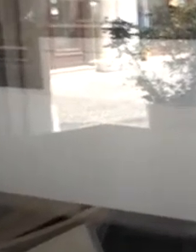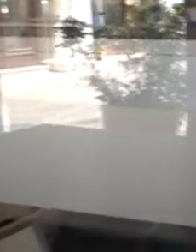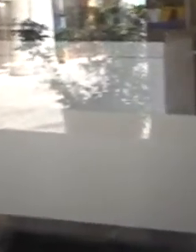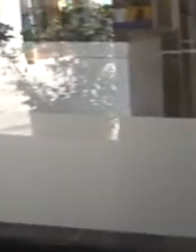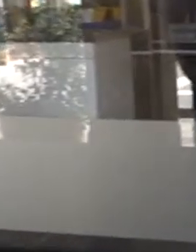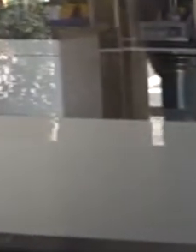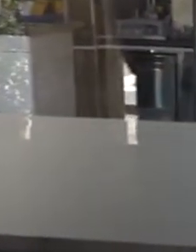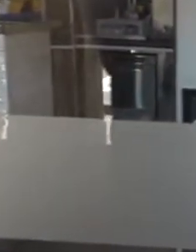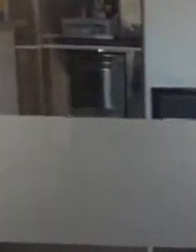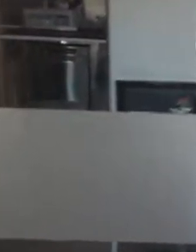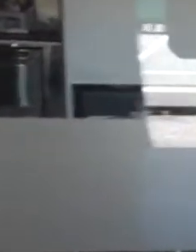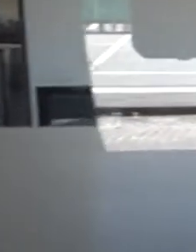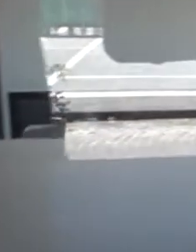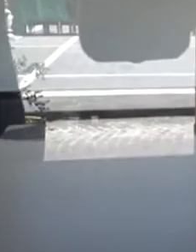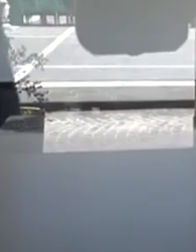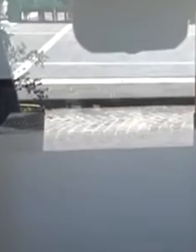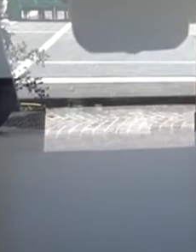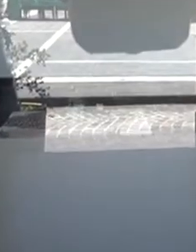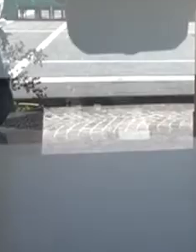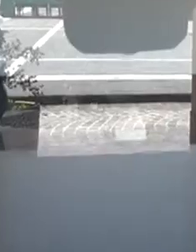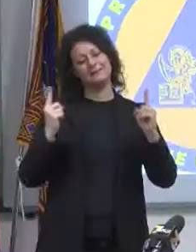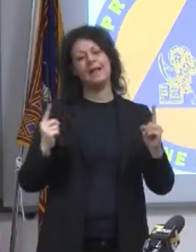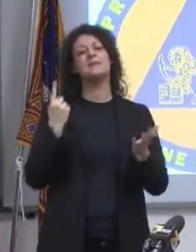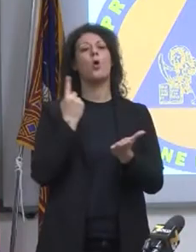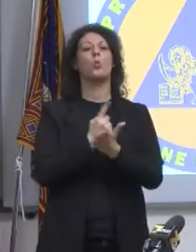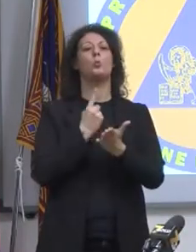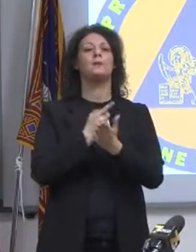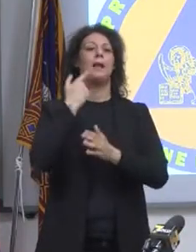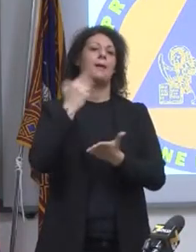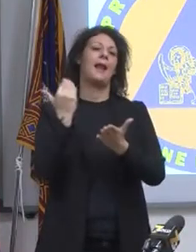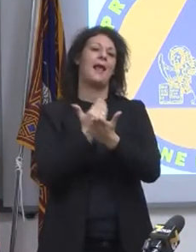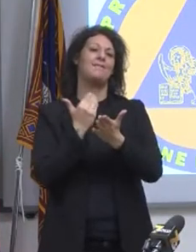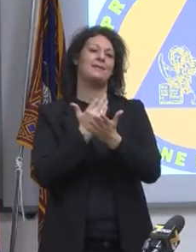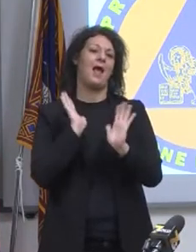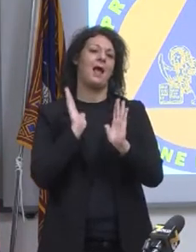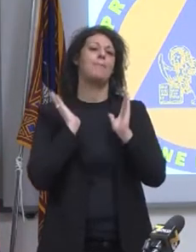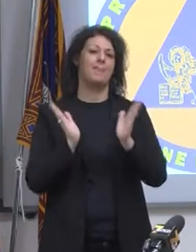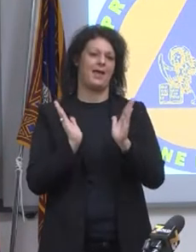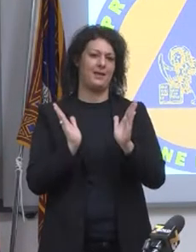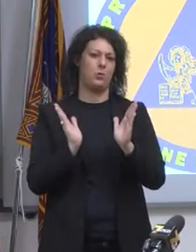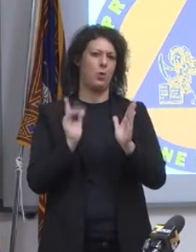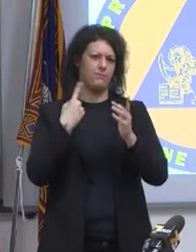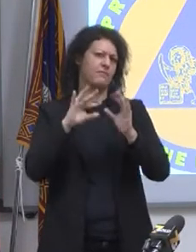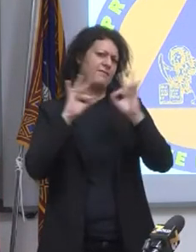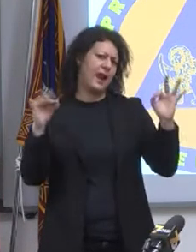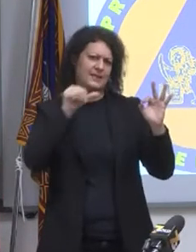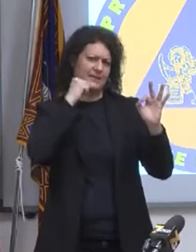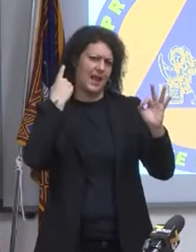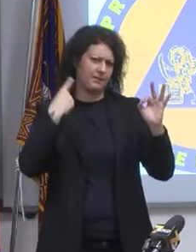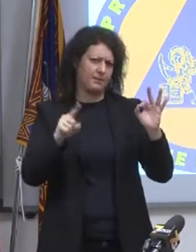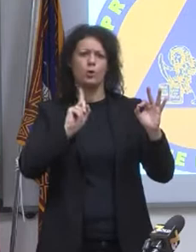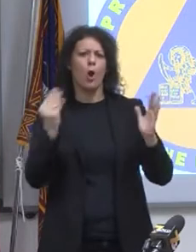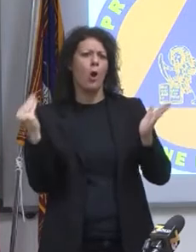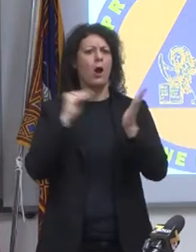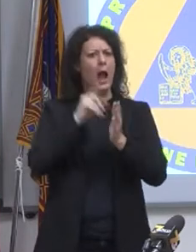farne dieci indietro se il decreto disporrà diversamente. Le nostre linee guida che sono qua, guardate, e fratto vi dico,